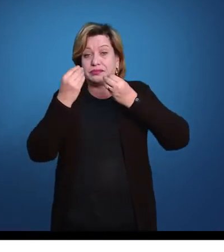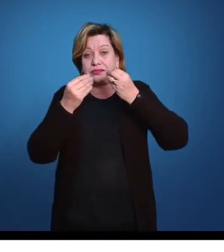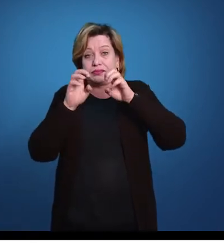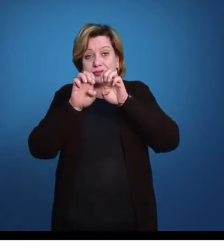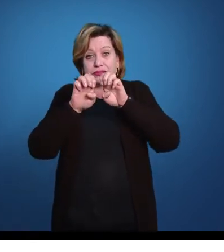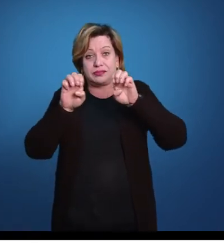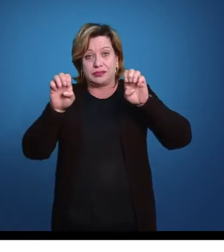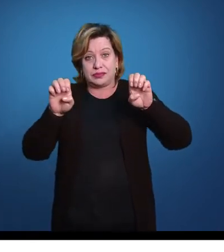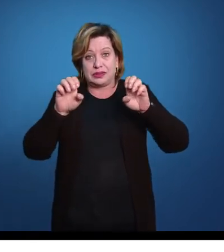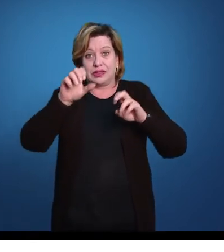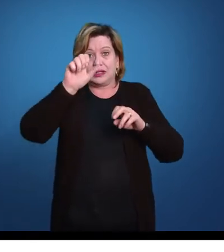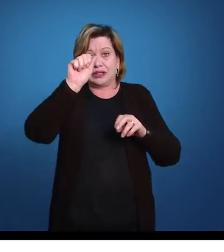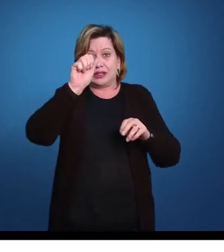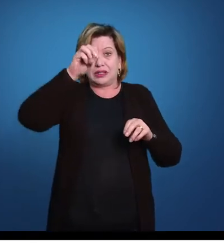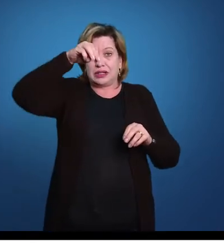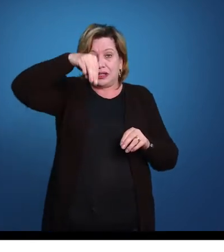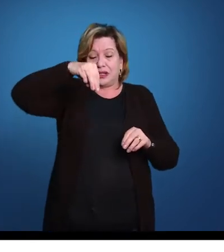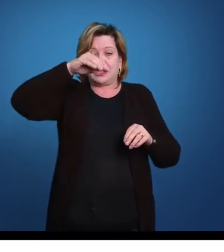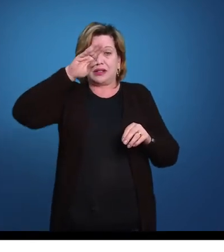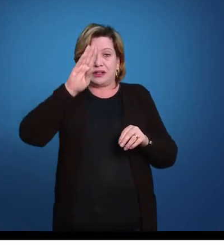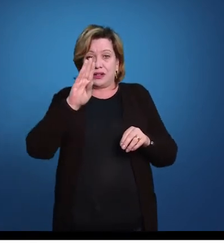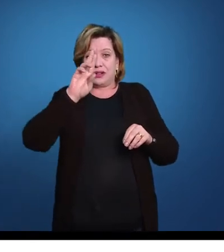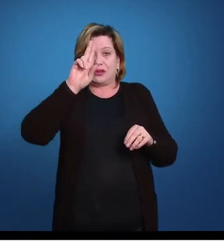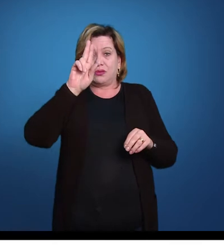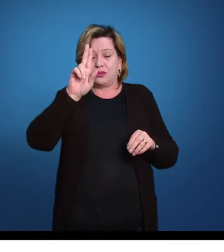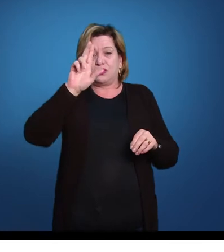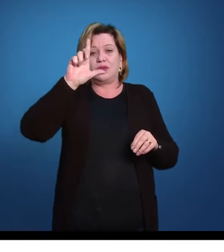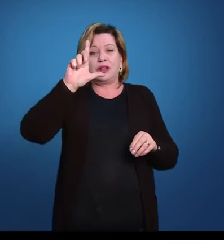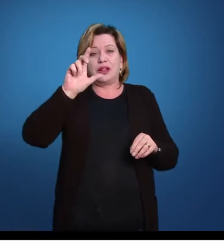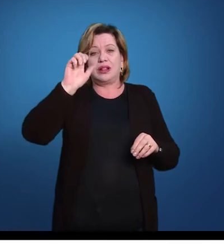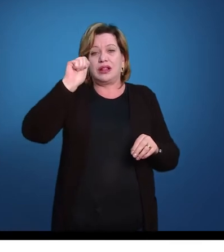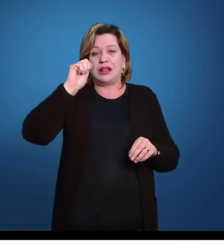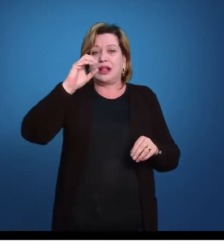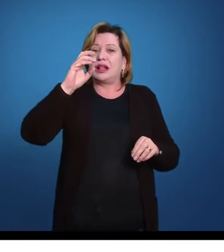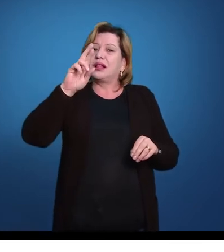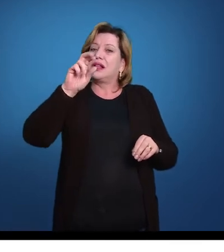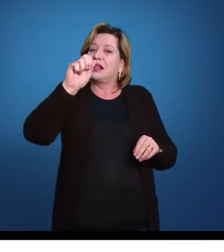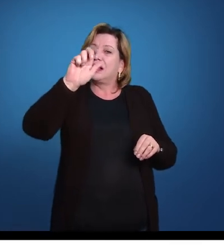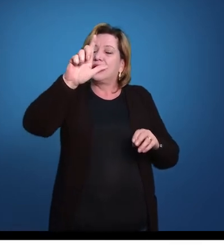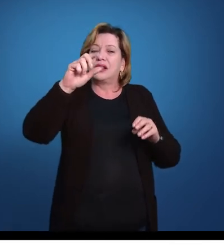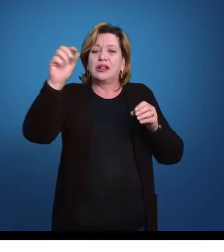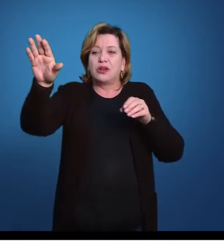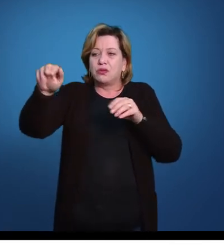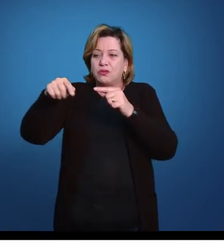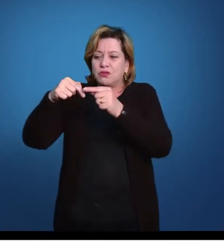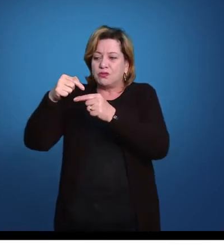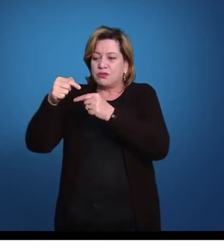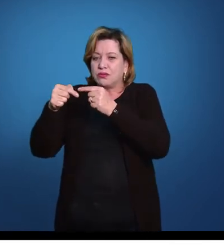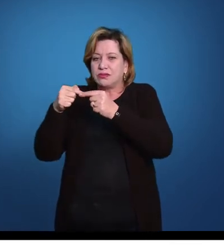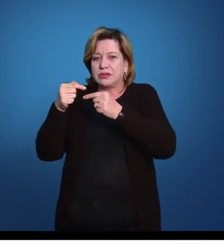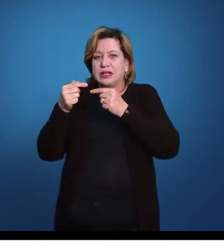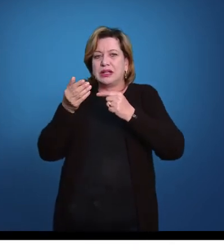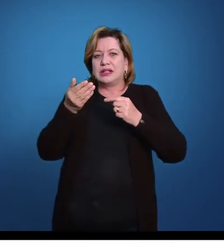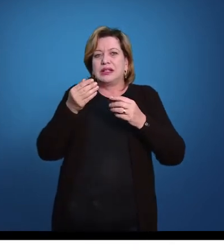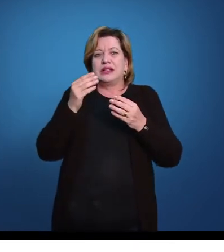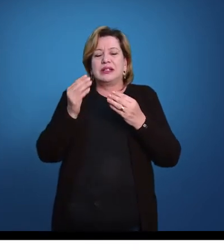sistema ambulacral, sistema ambulacral aquífero, então ele vai trazer o alimento nesses animais césseis, animais